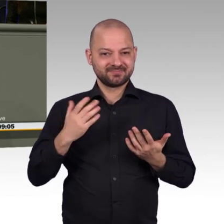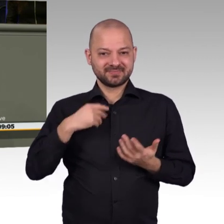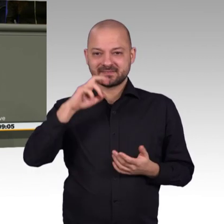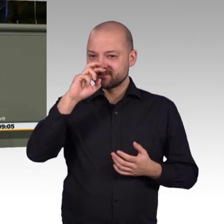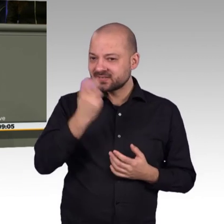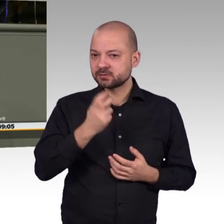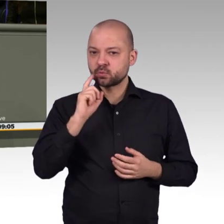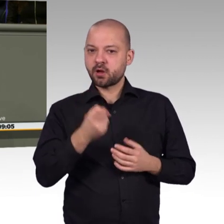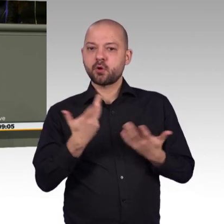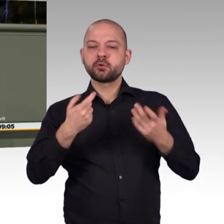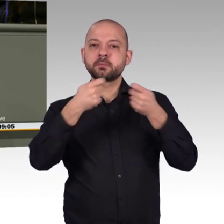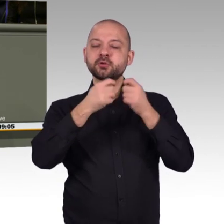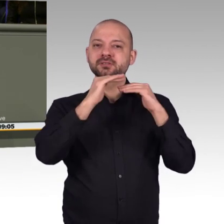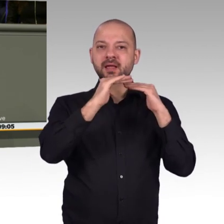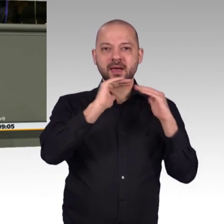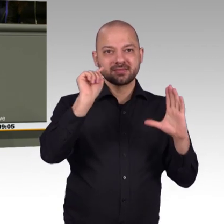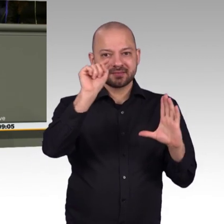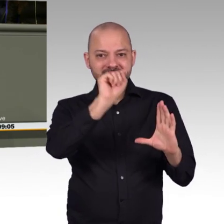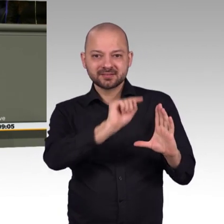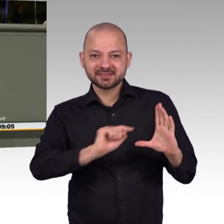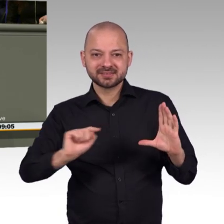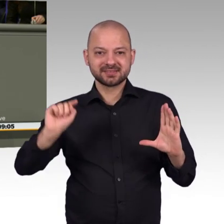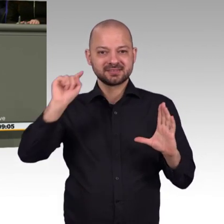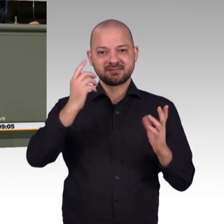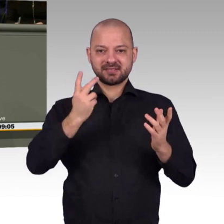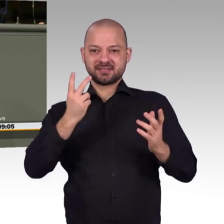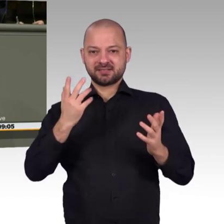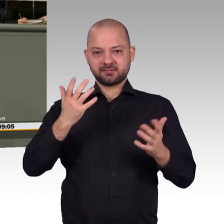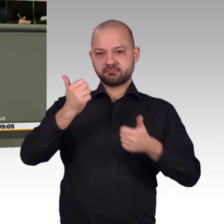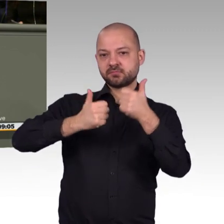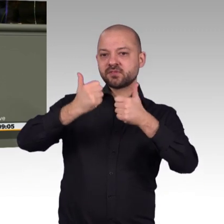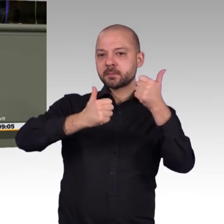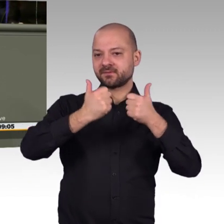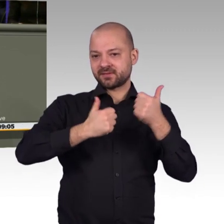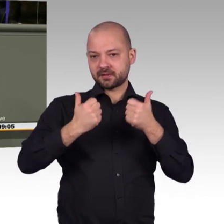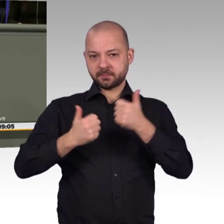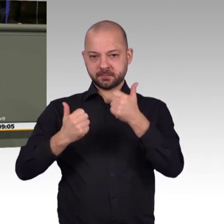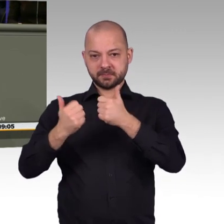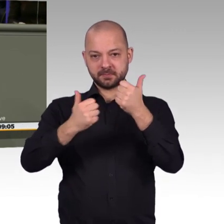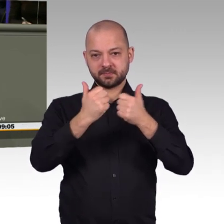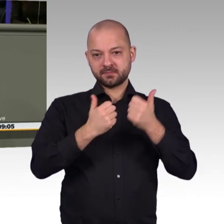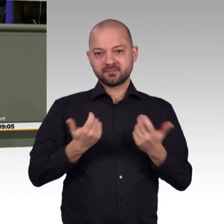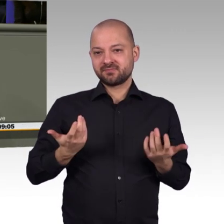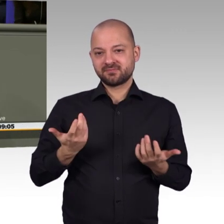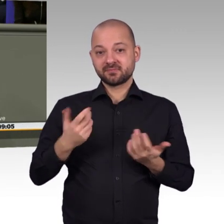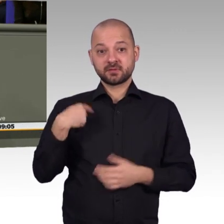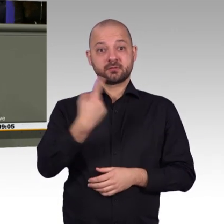sondern wir haben den sogenannten War of Talents, der global ist und der uns auch als Deutschland, aber vor allem auch als Europa in eine Sandwich